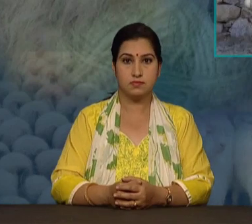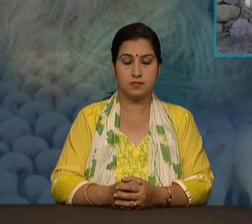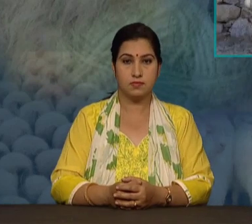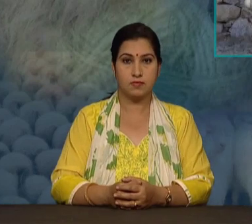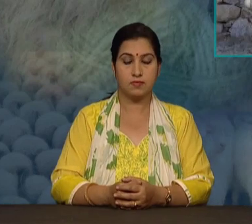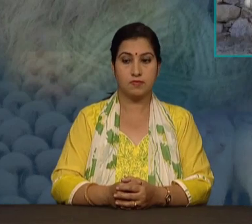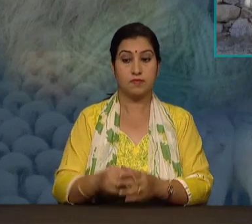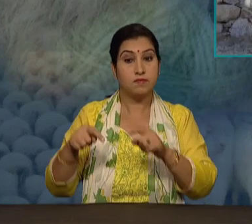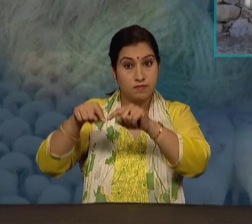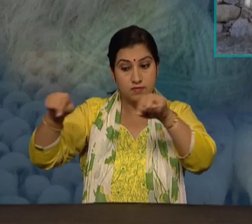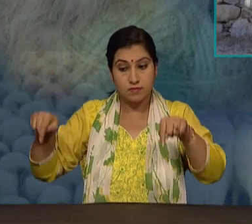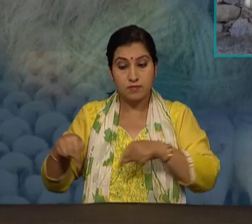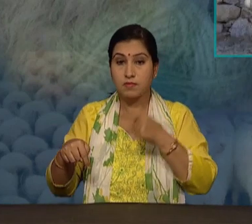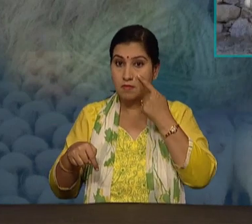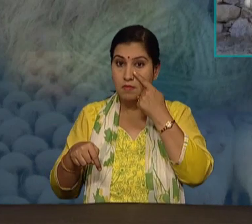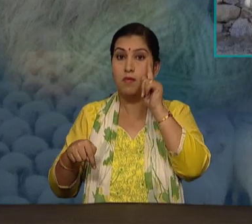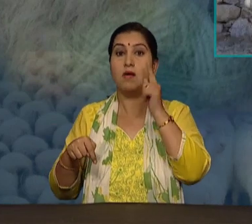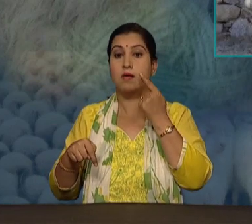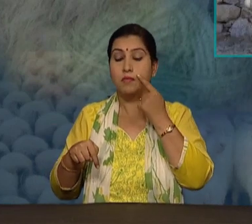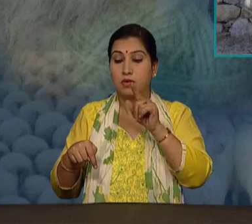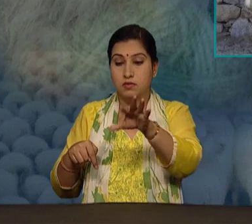जनकों के चयन की यहाँ प्रक्रिया